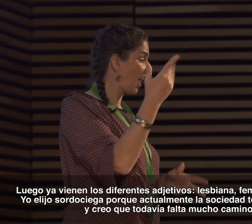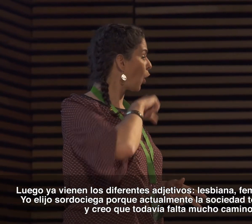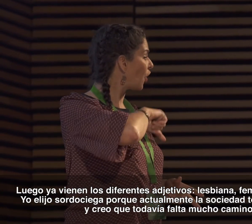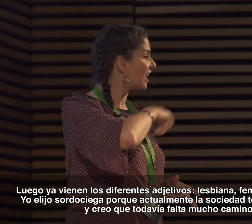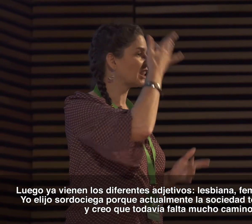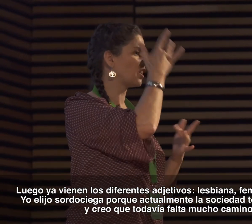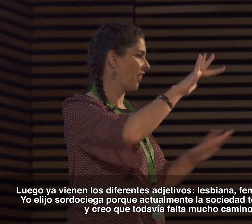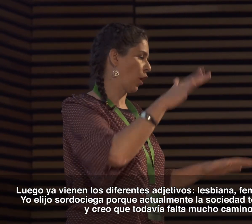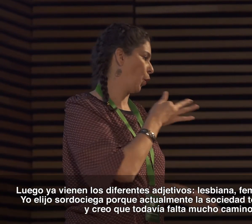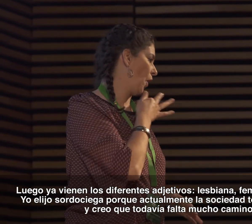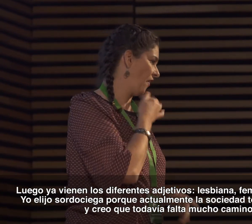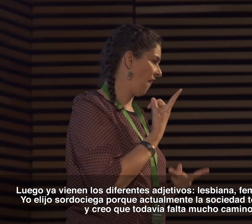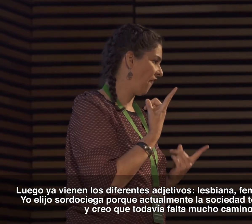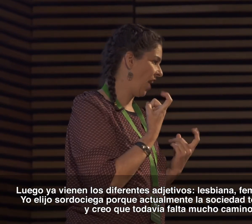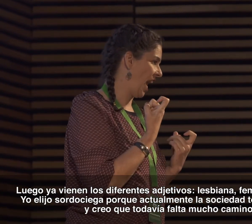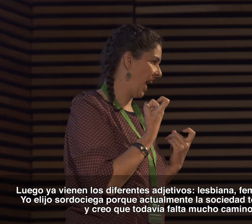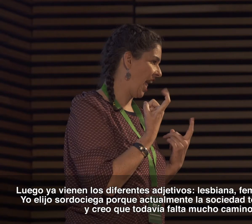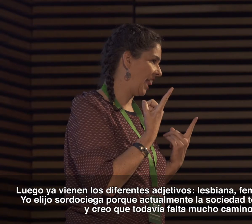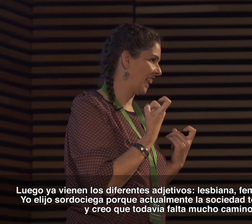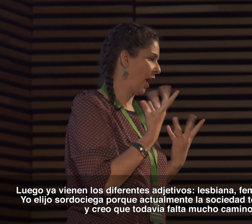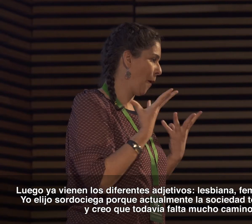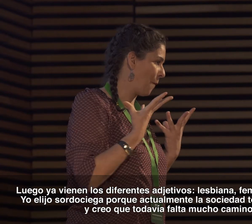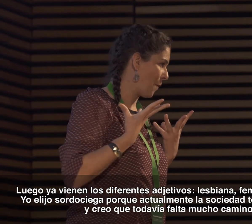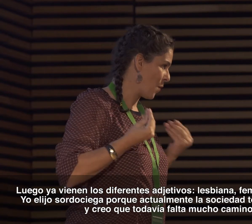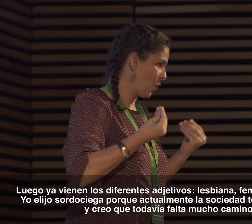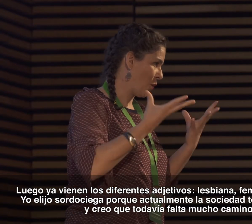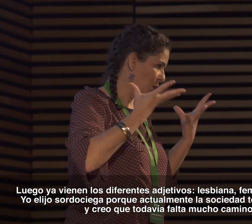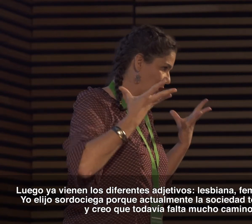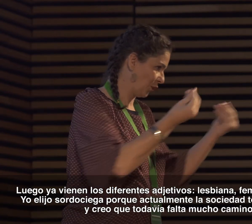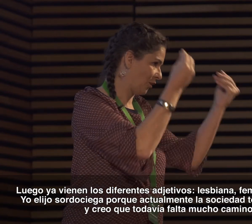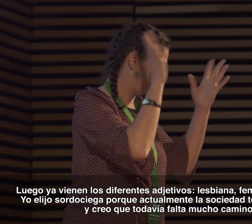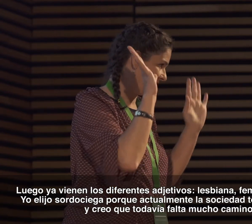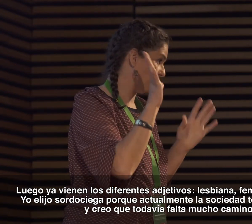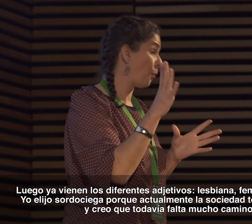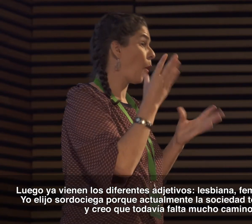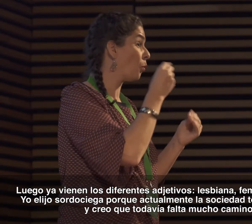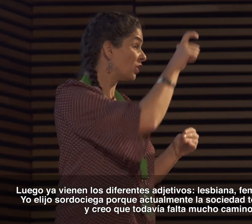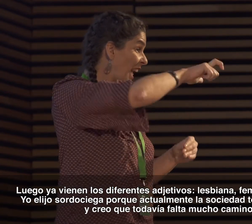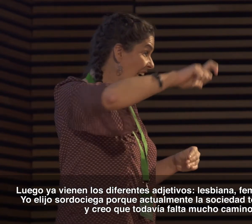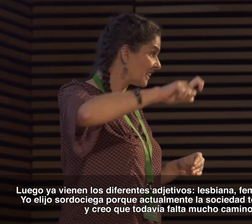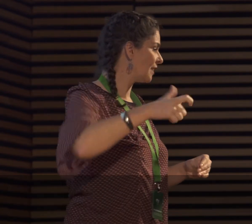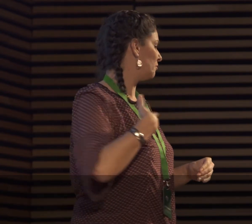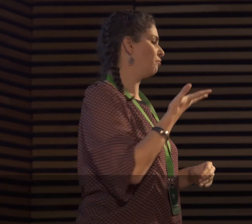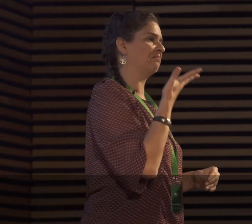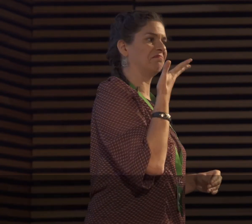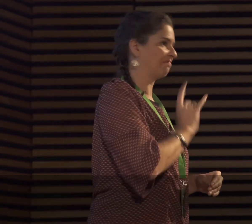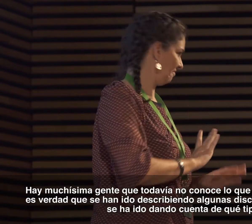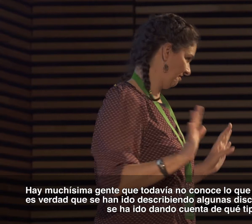actualmente la sociedad todavía no está sensibilizada y creo que todavía falta mucho camino por recorrer. Si